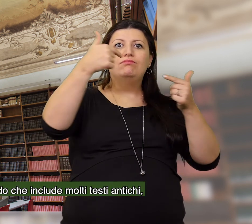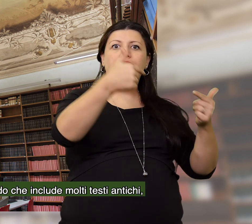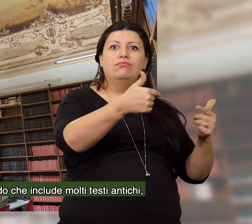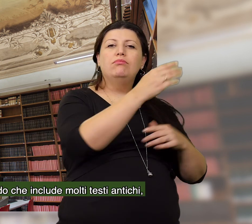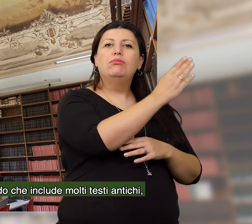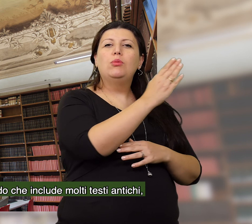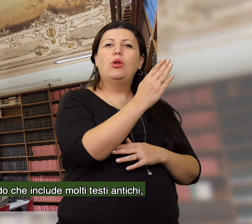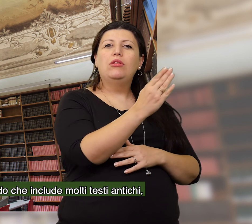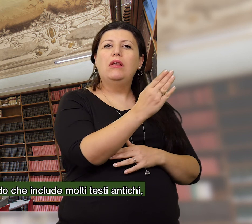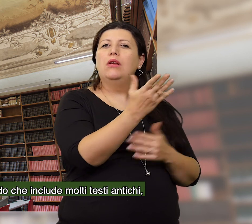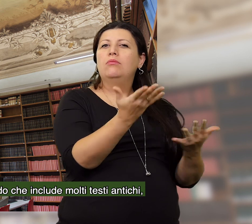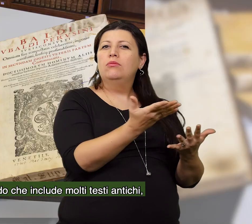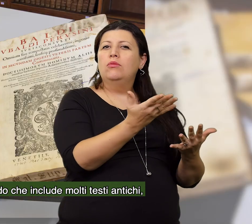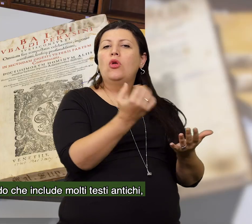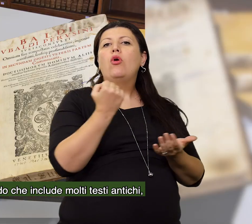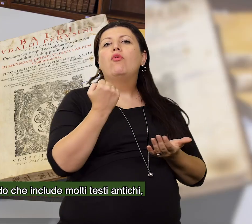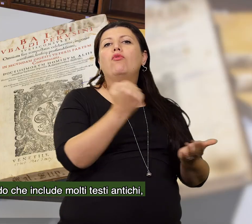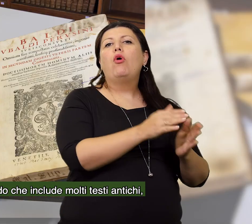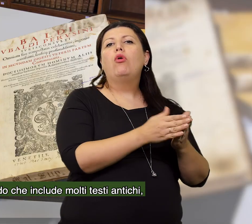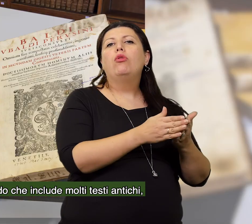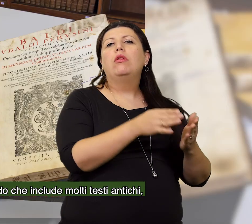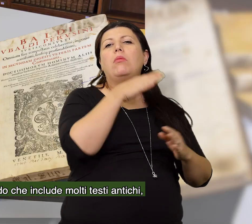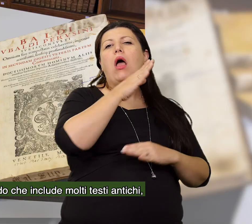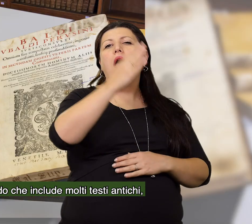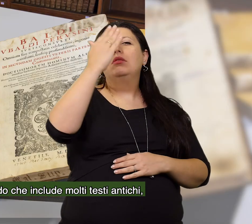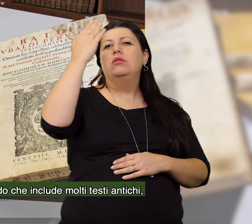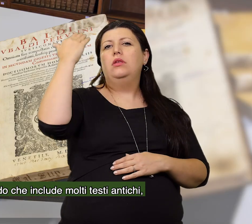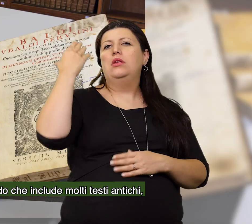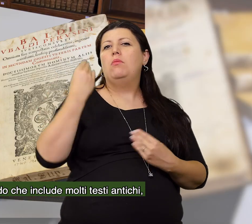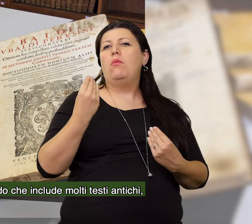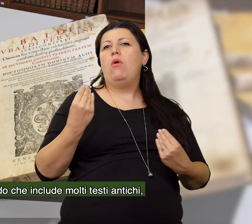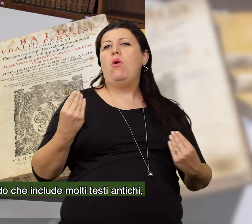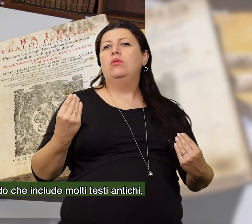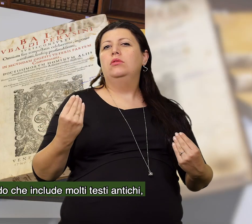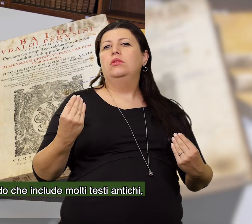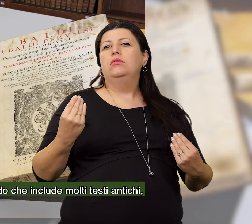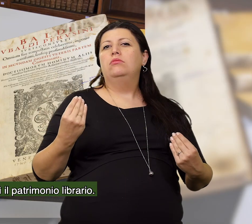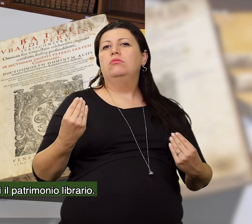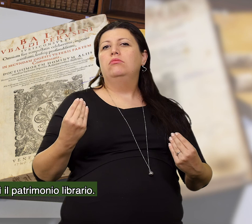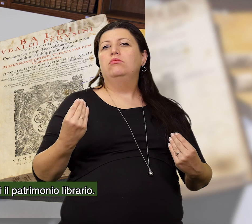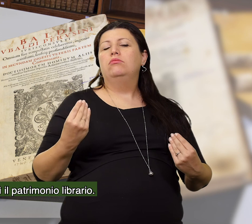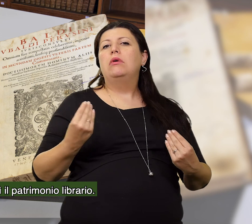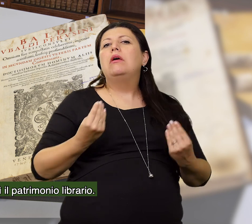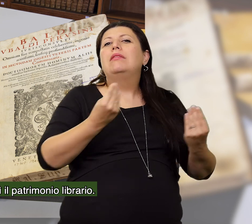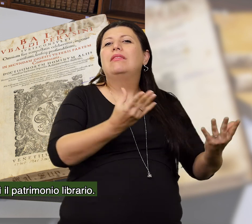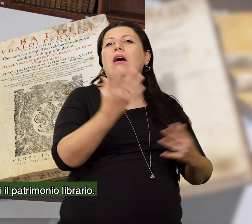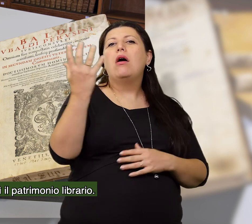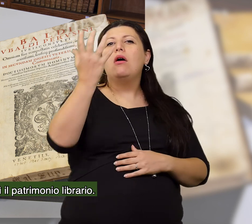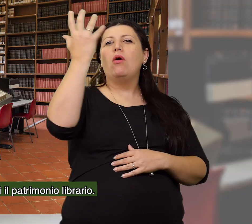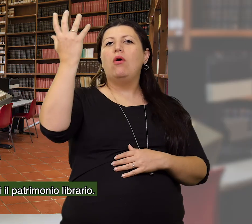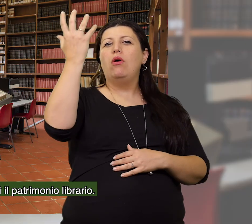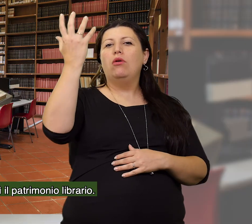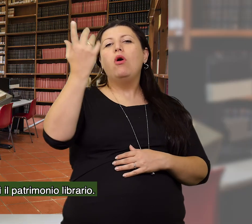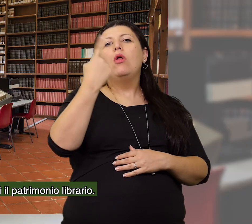dona alla biblioteca un fondo che include molti testi antichi, arricchendo così il